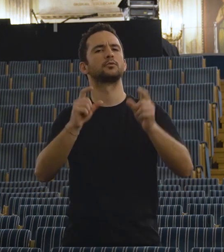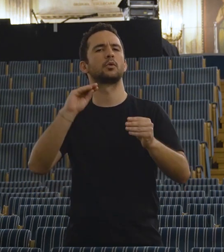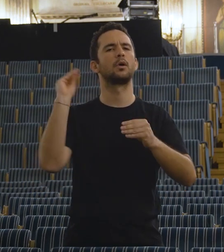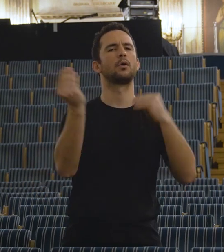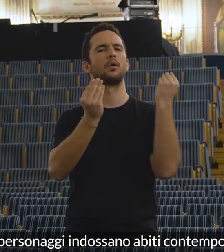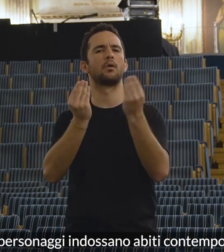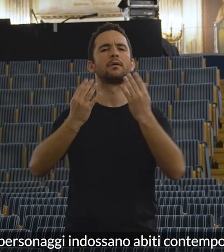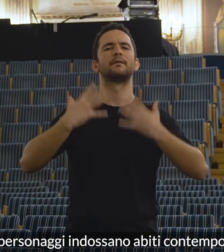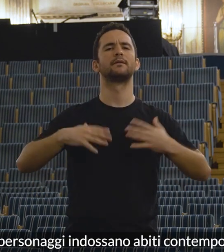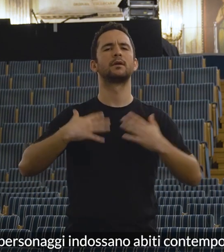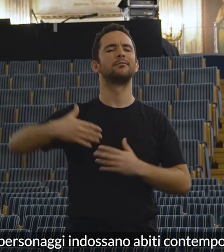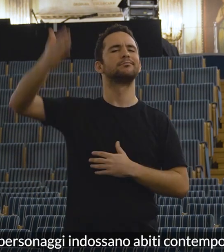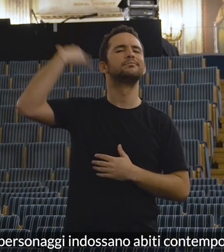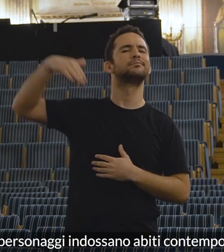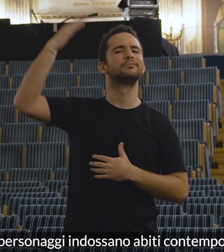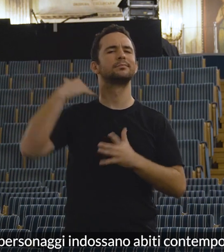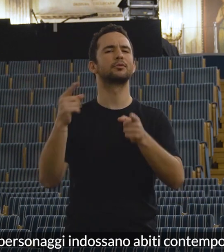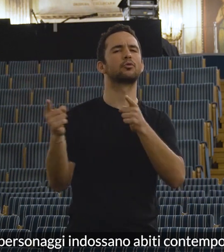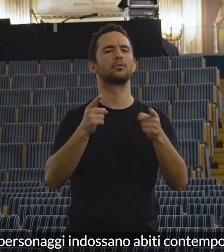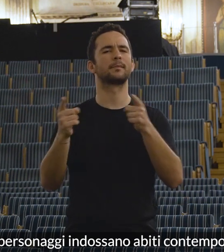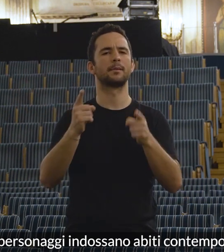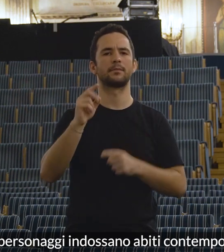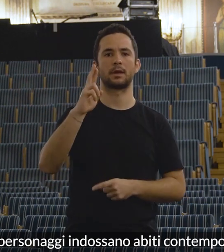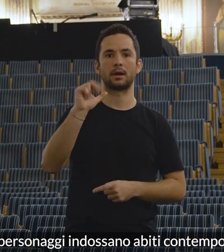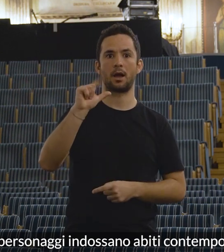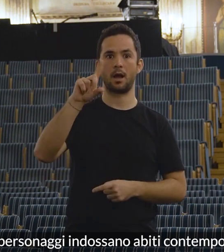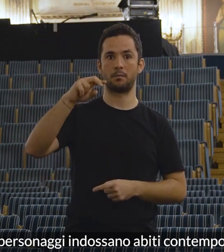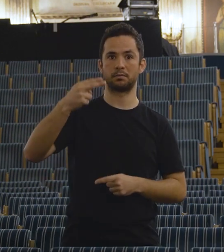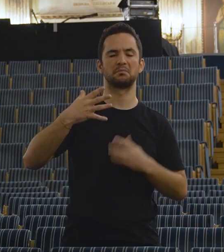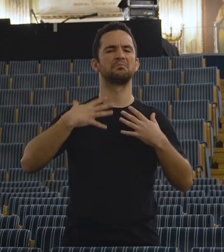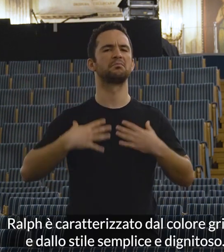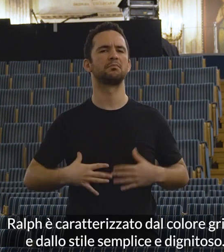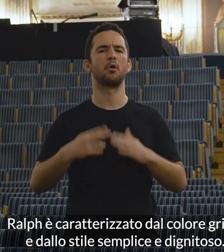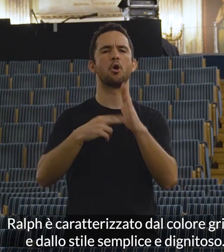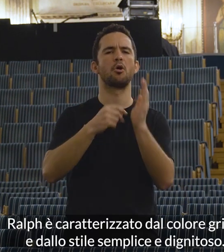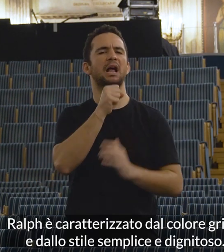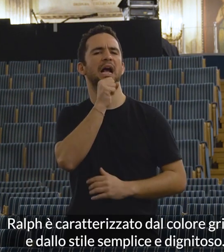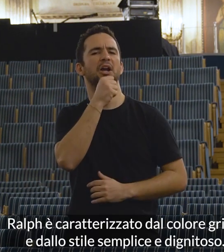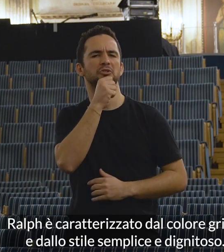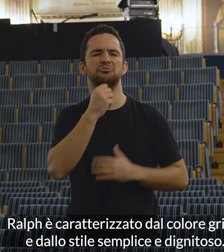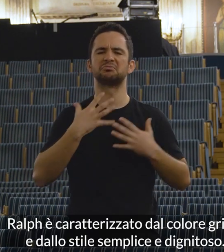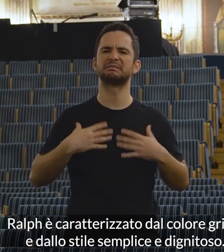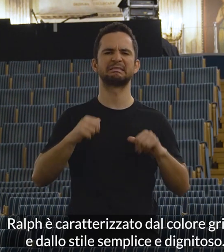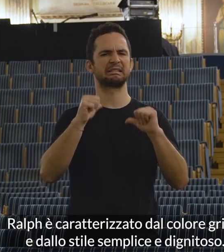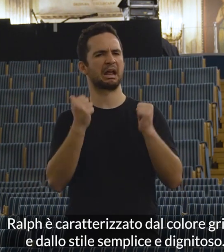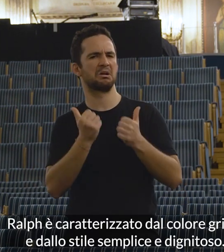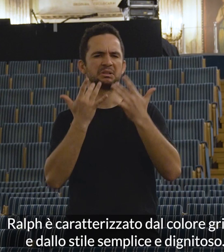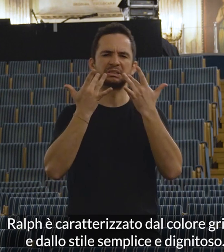I personaggi indossano abiti contemporanei. Ralph è caratterizzato dal colore grigio